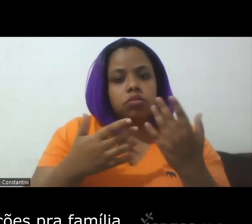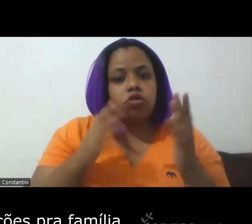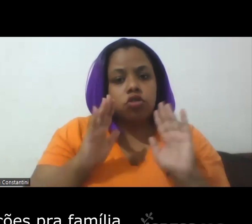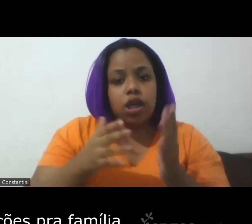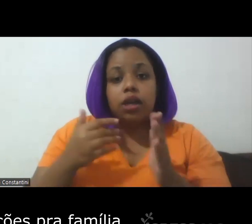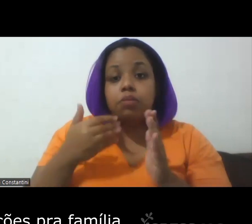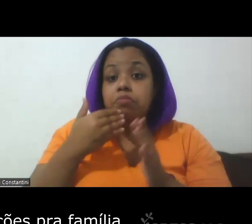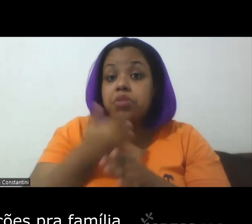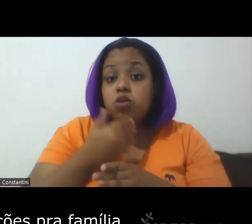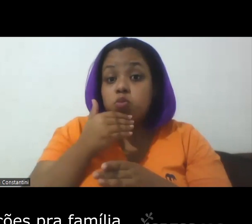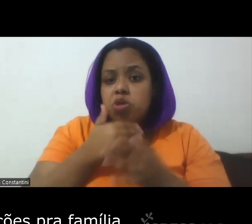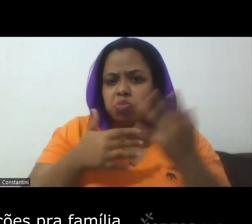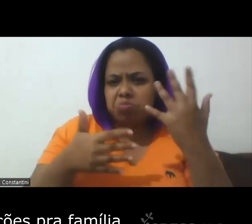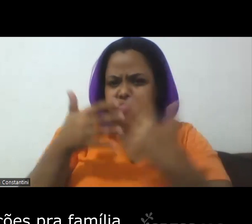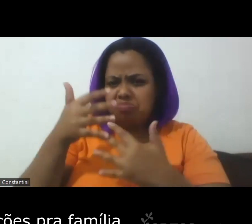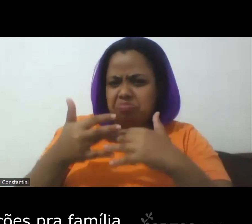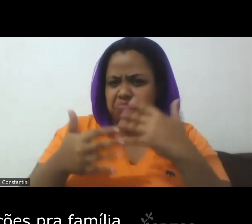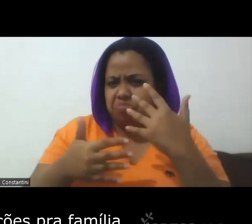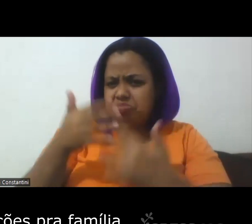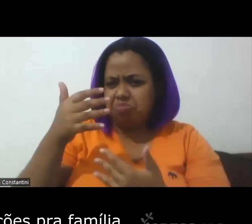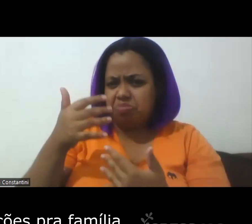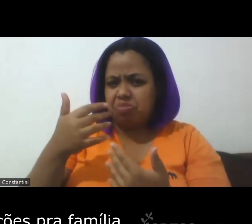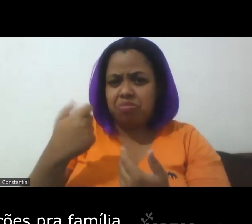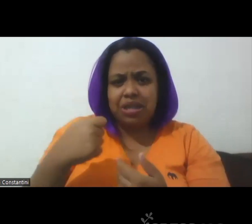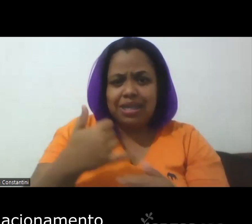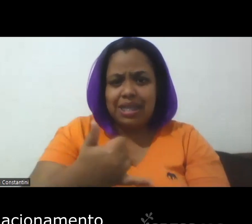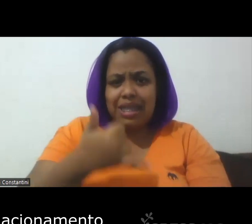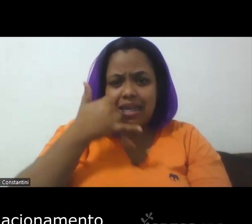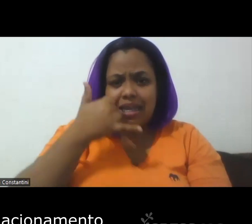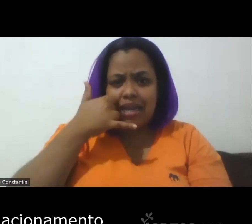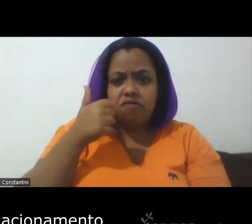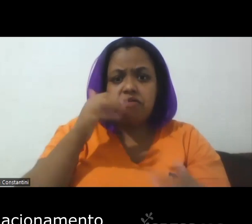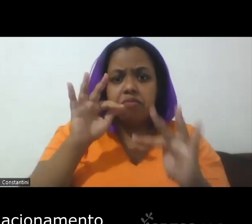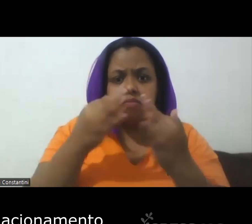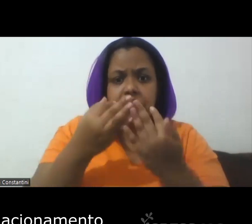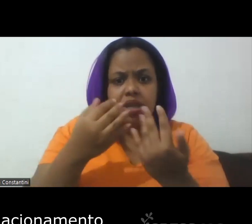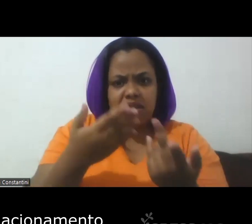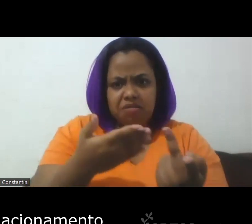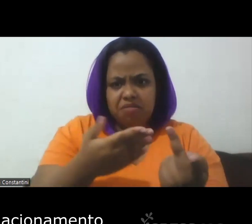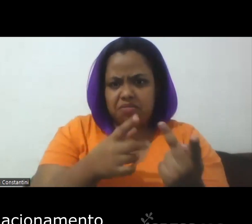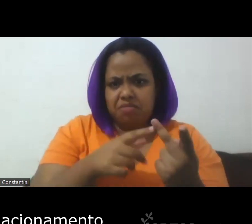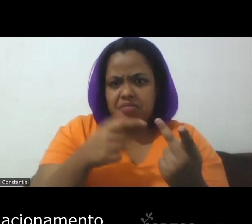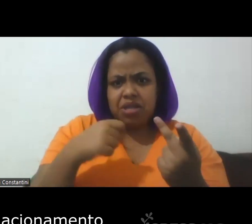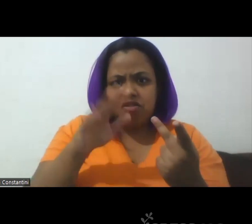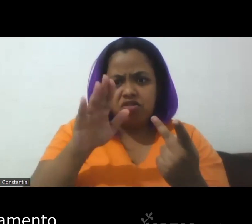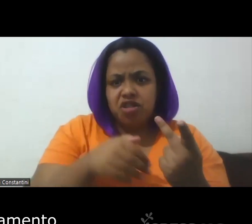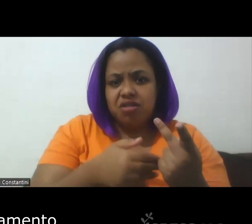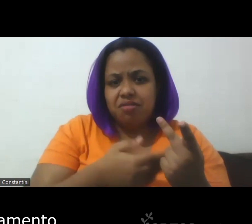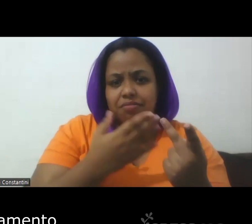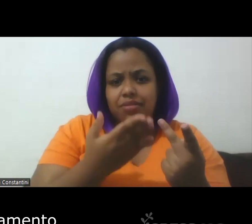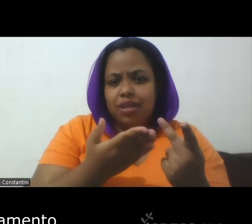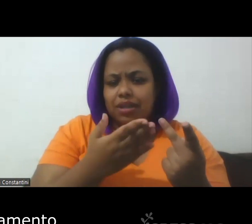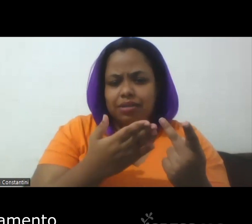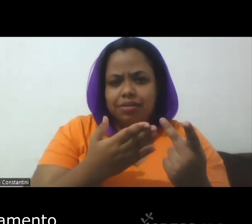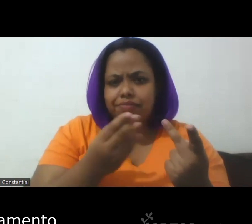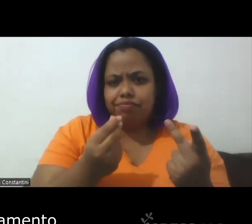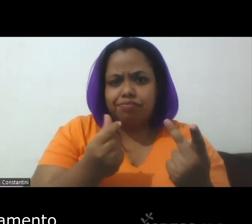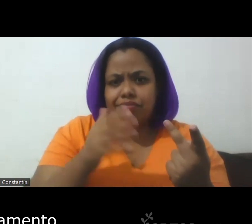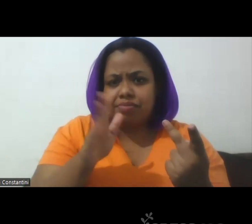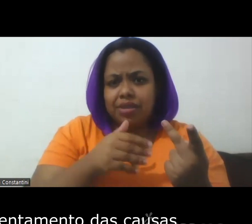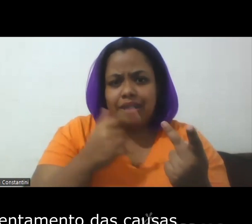sociais terem que fazer ligações para a família terem que fazer um acionamento né de